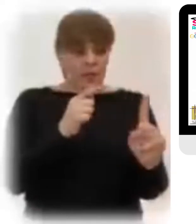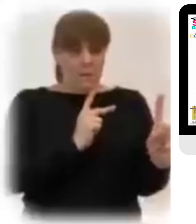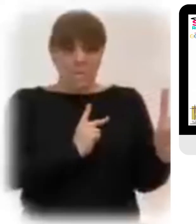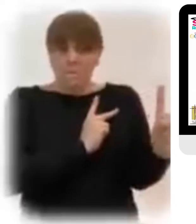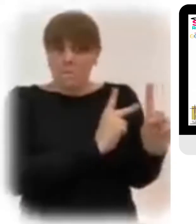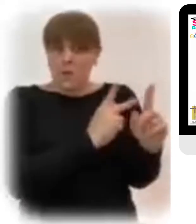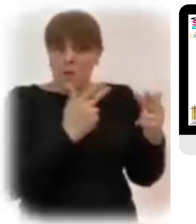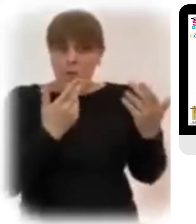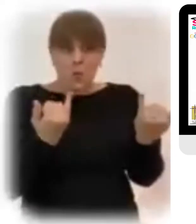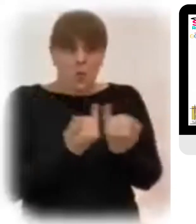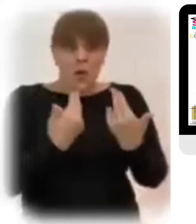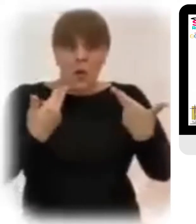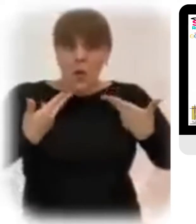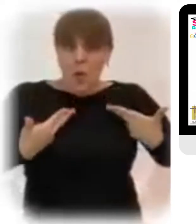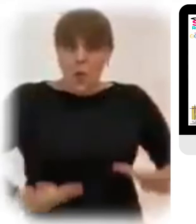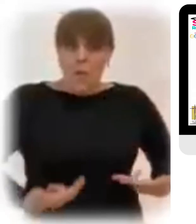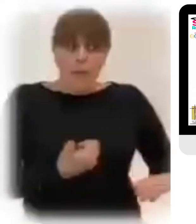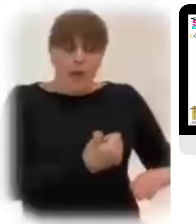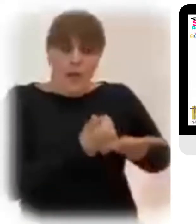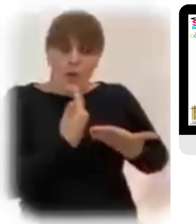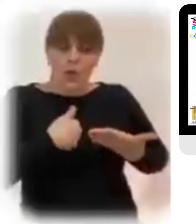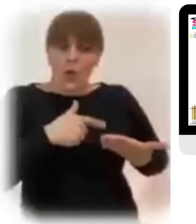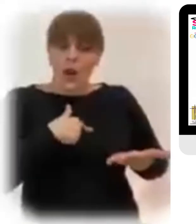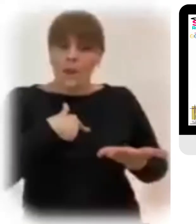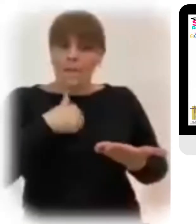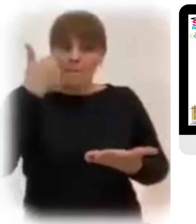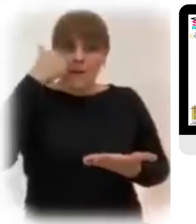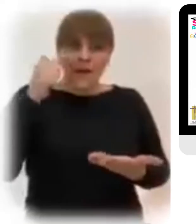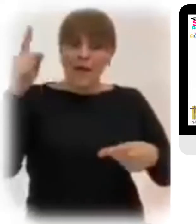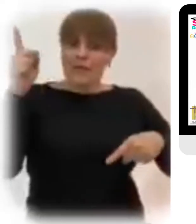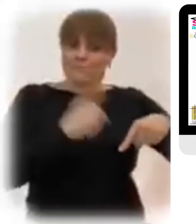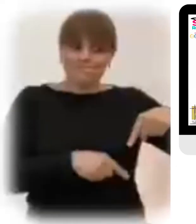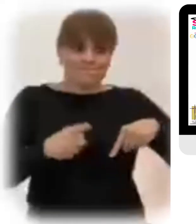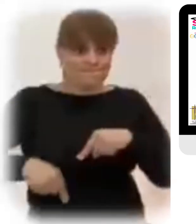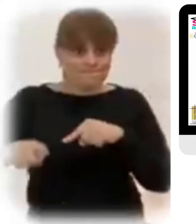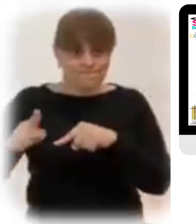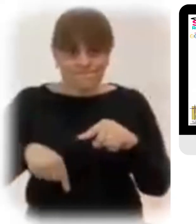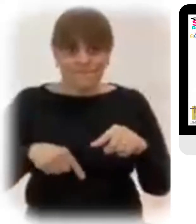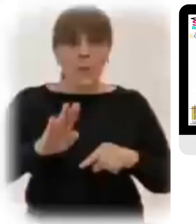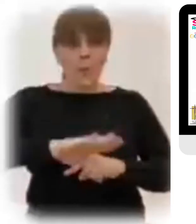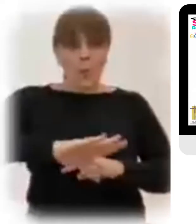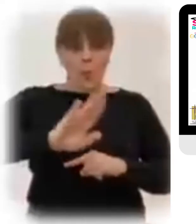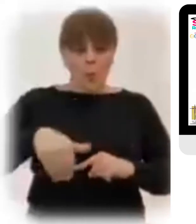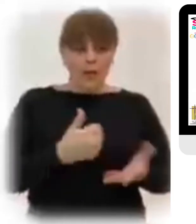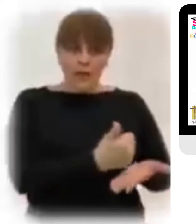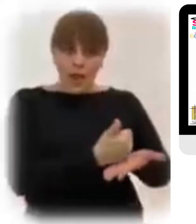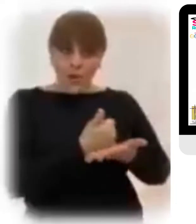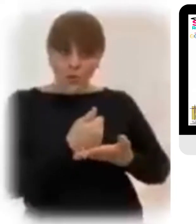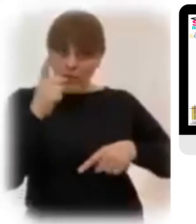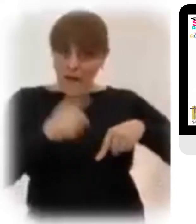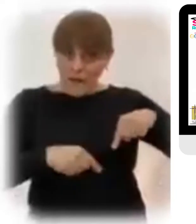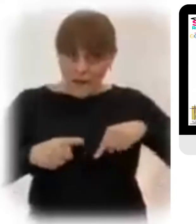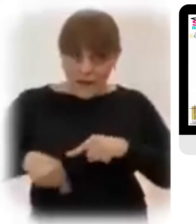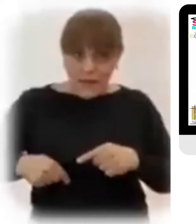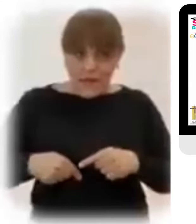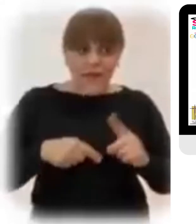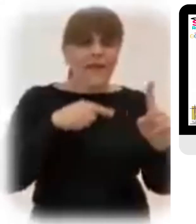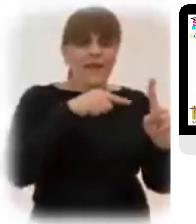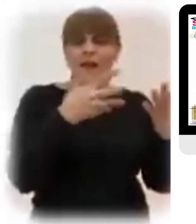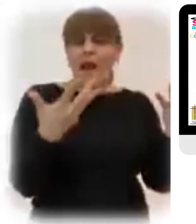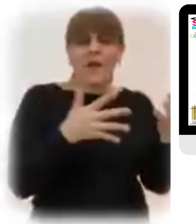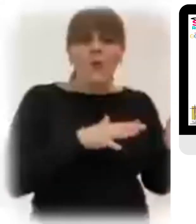Jesucristo, habiéndose hecho hombre Para liberarnos de la ley del pecado Y de la muerte